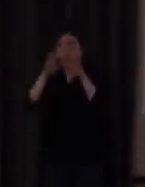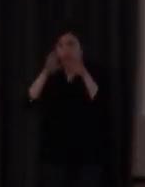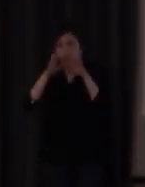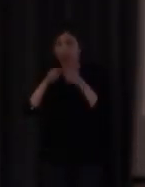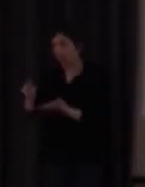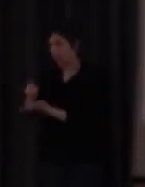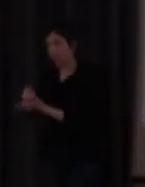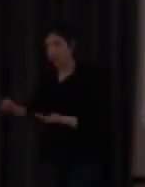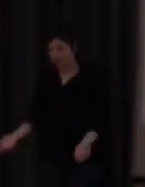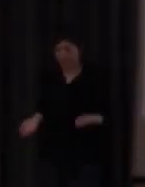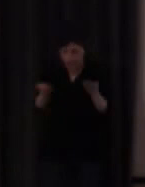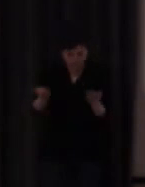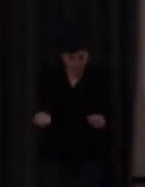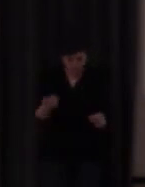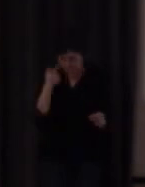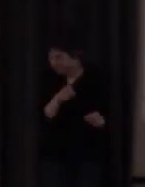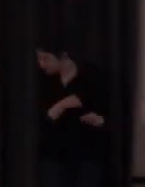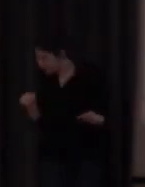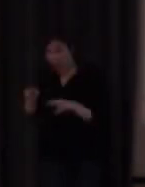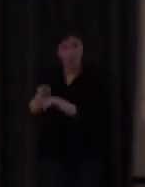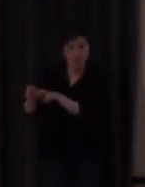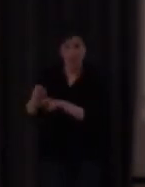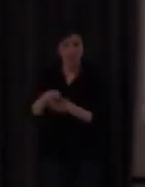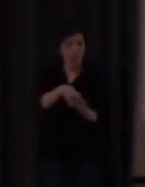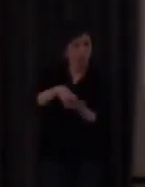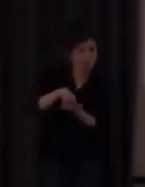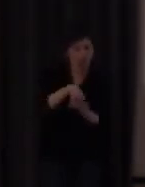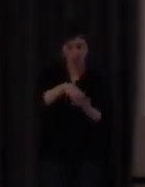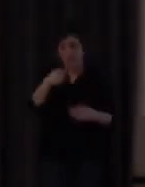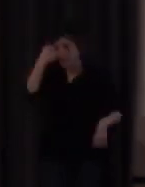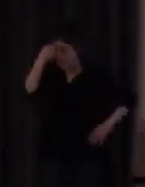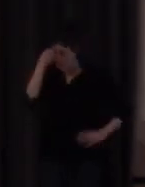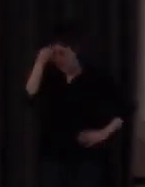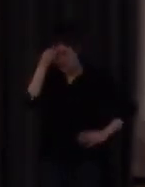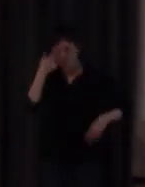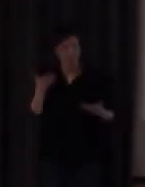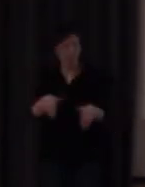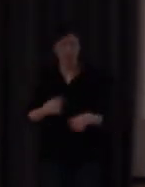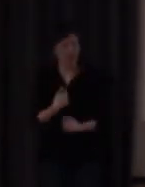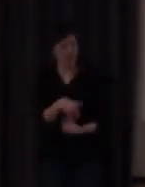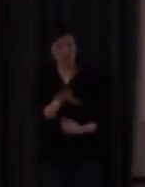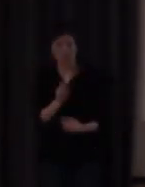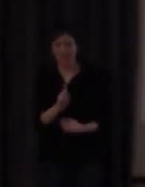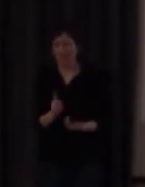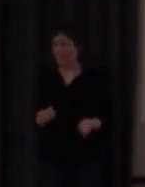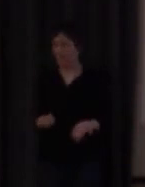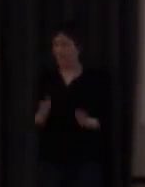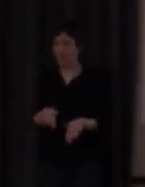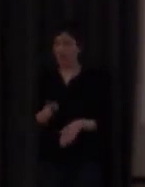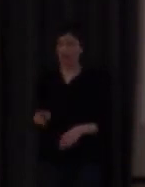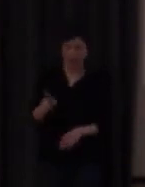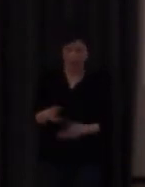diccionario permanentemente estás con una duda que te sobrevuela la cabeza y ya no lo he entendido bien venga a leer otra vez venga